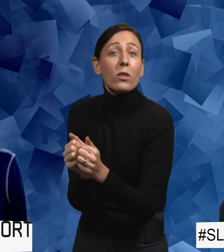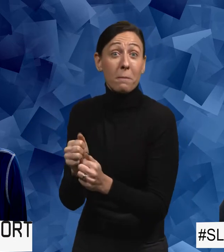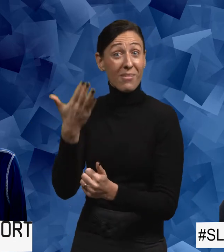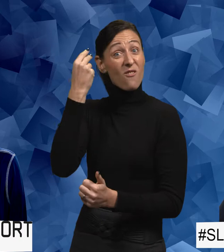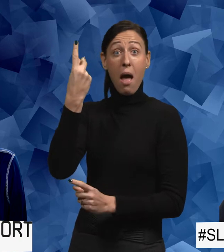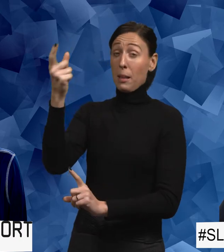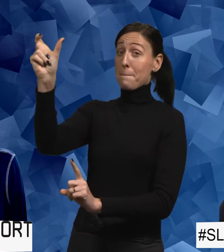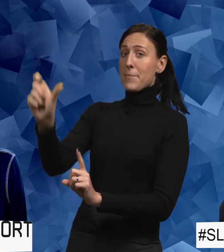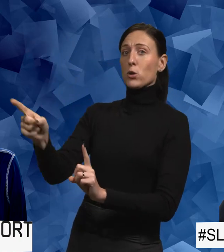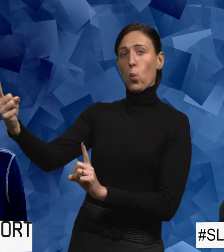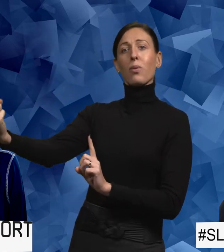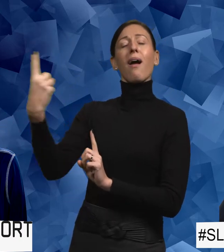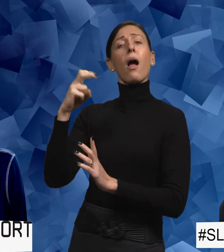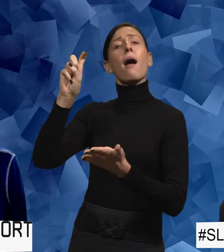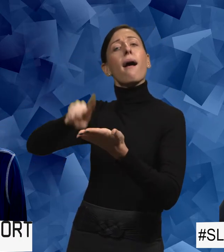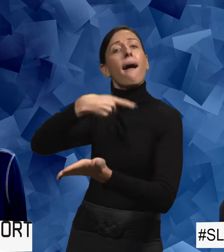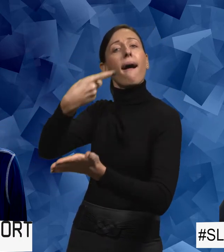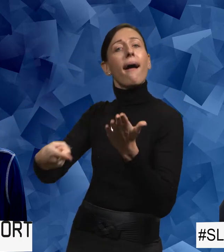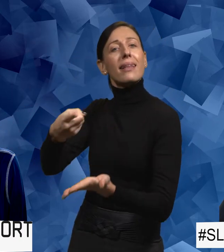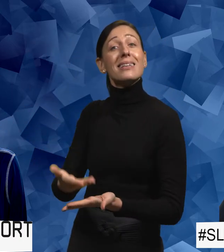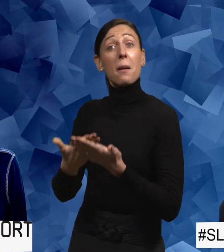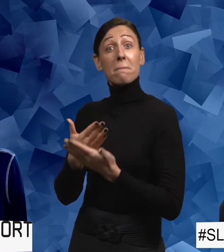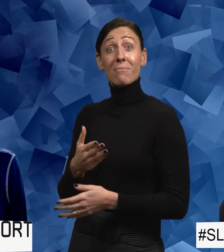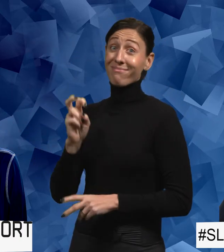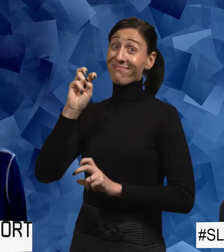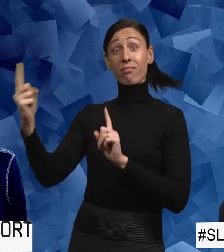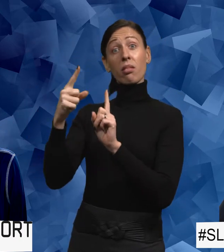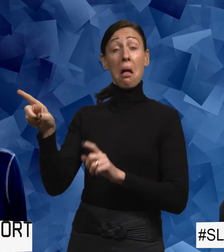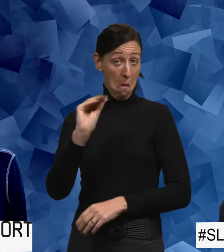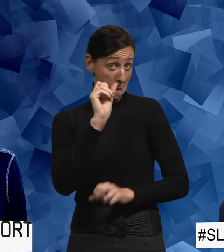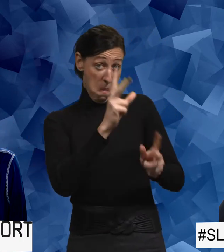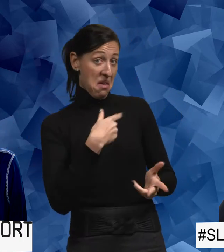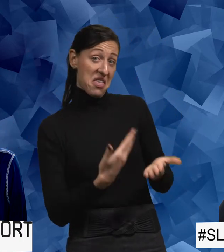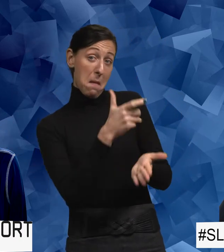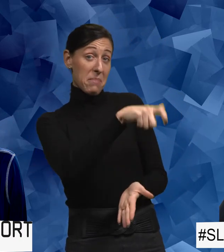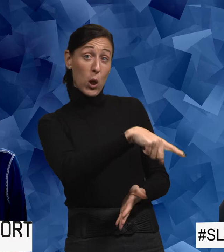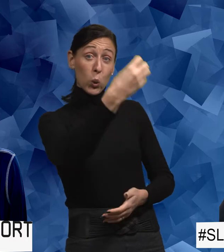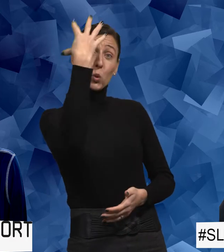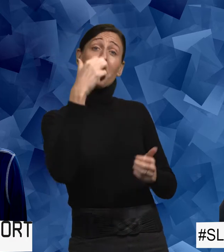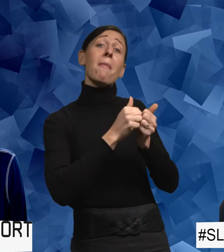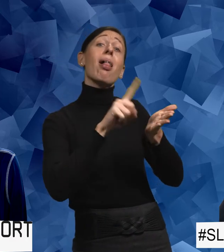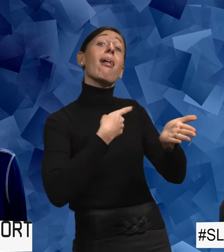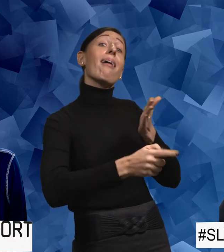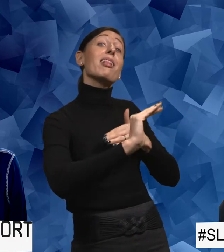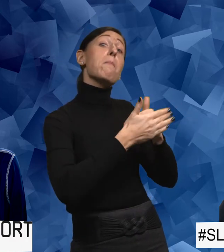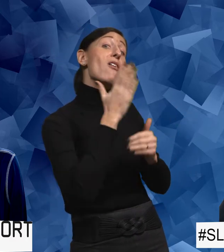faktiskt en person villkora den hjälpen. Ja visst, jag kan hjälpa dig i duschen, men då får du vara lite snäll tillbaka.